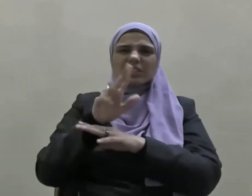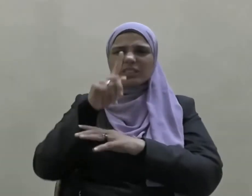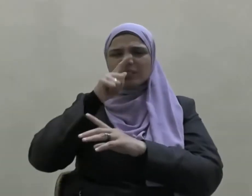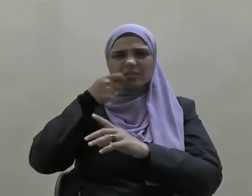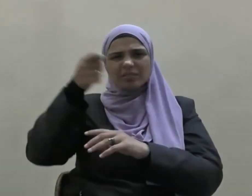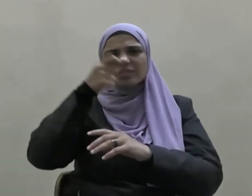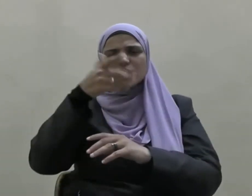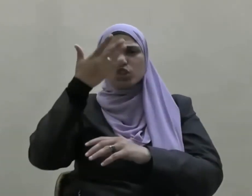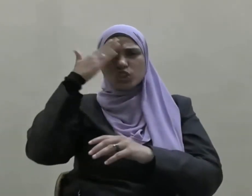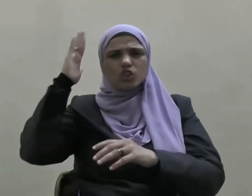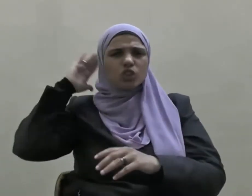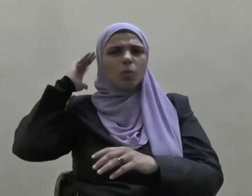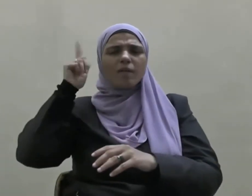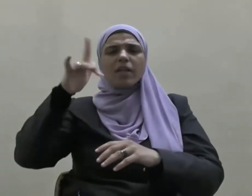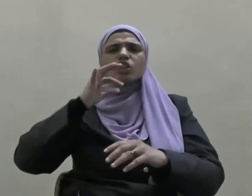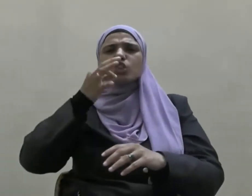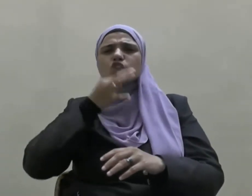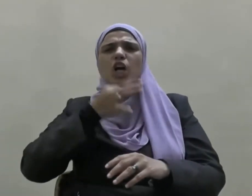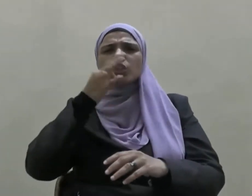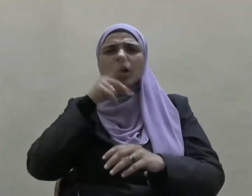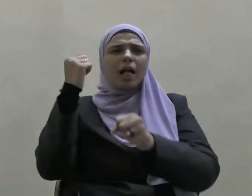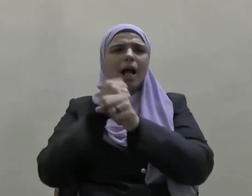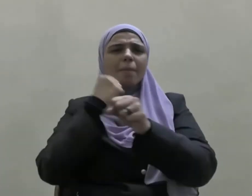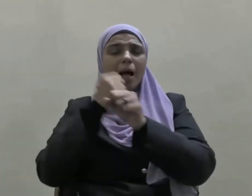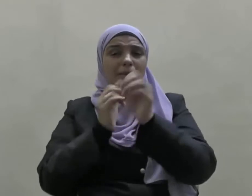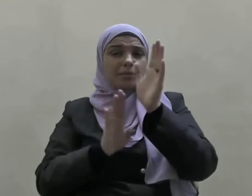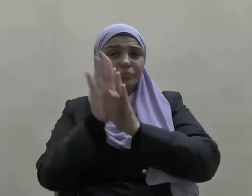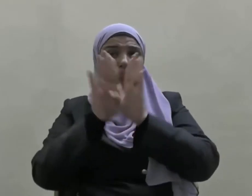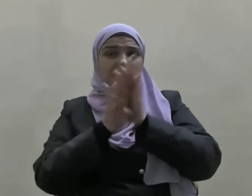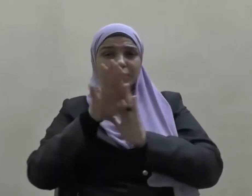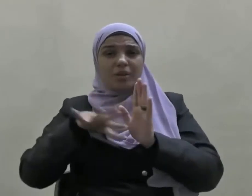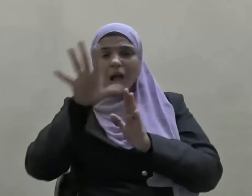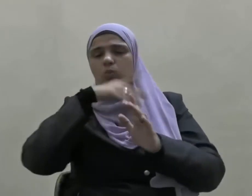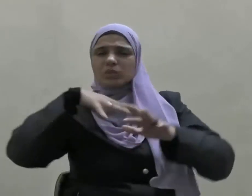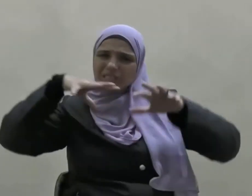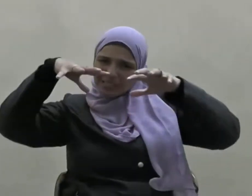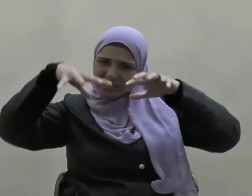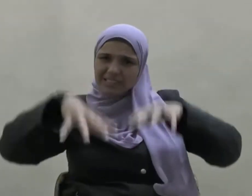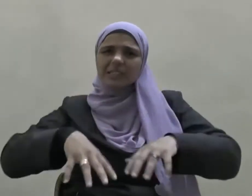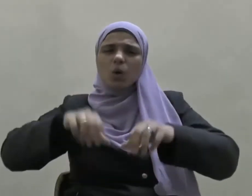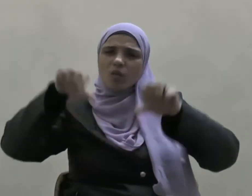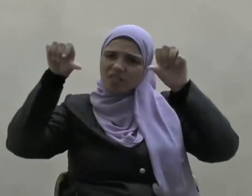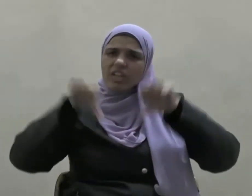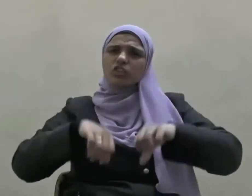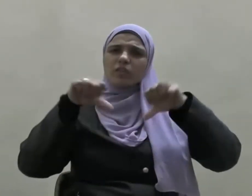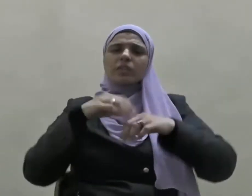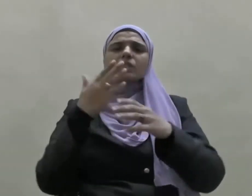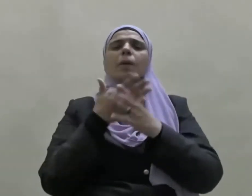والتشكيك في كل الإنجازات والتهوين من أمرها